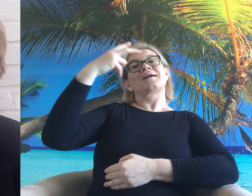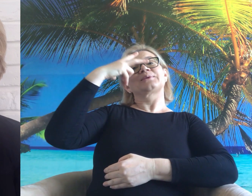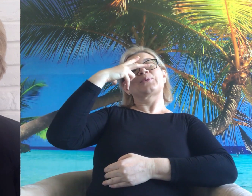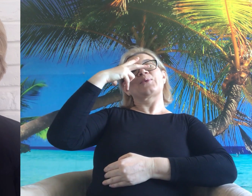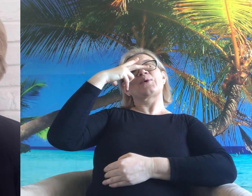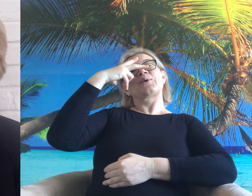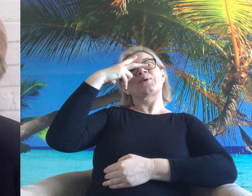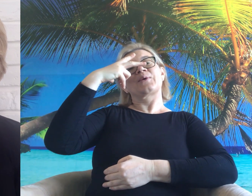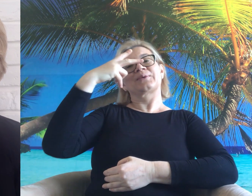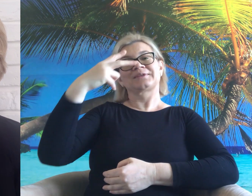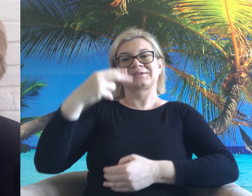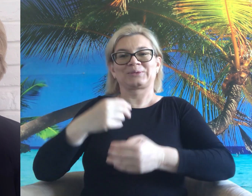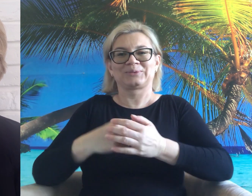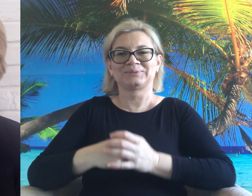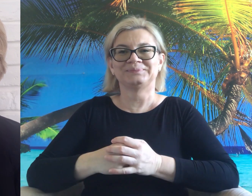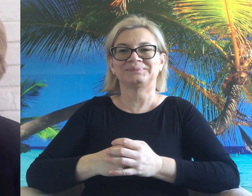słońcu.